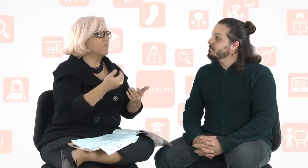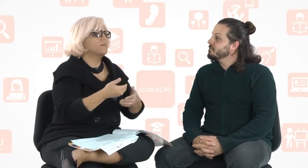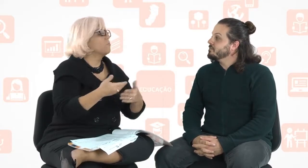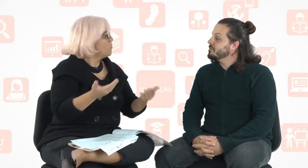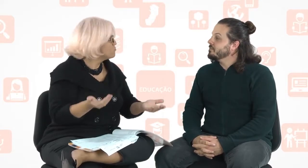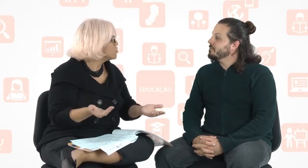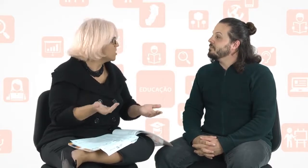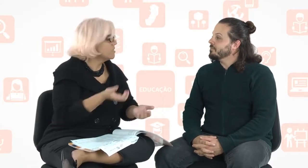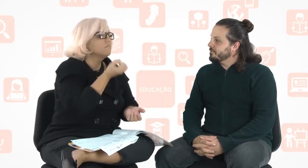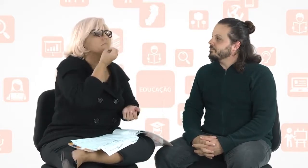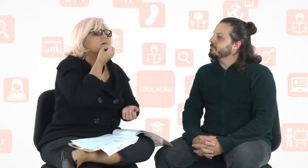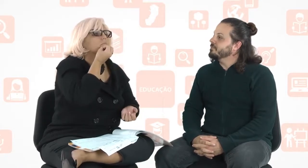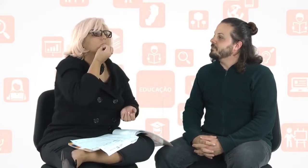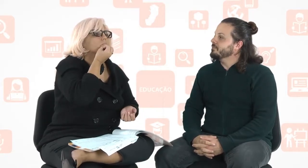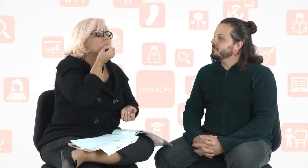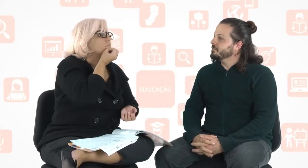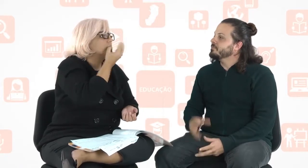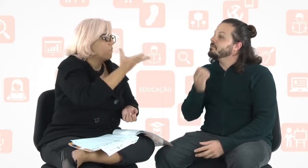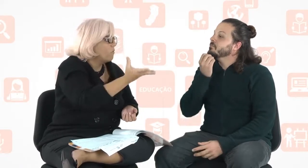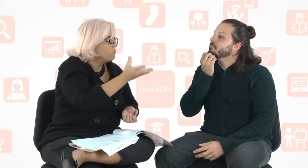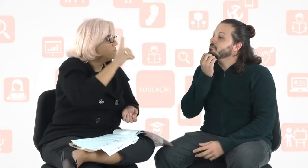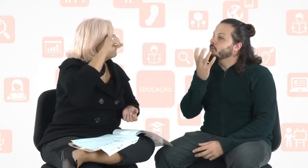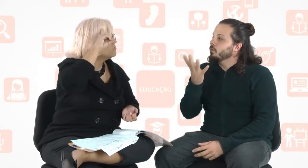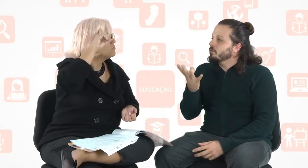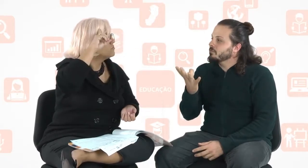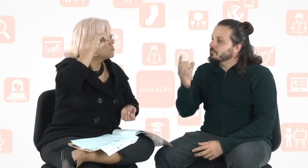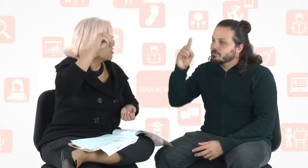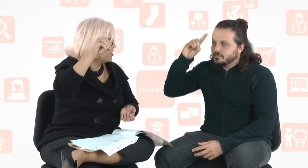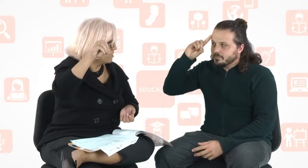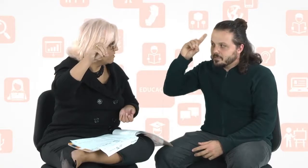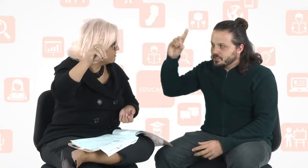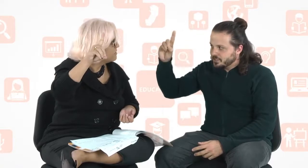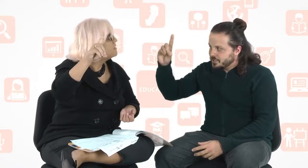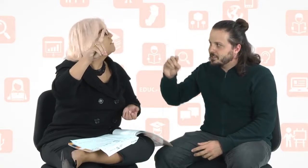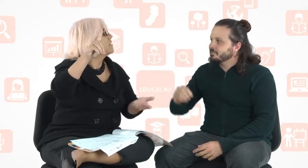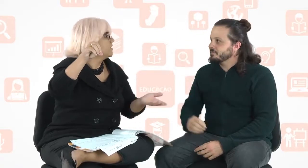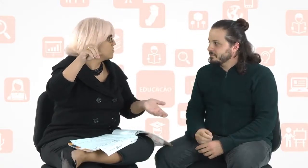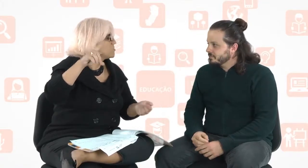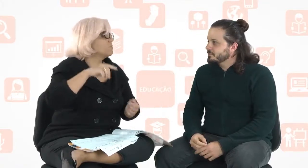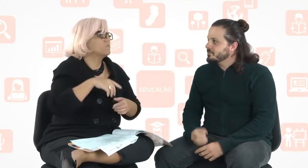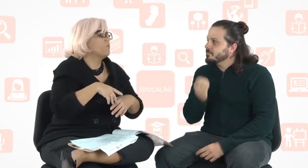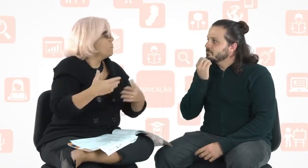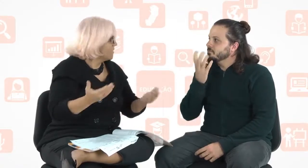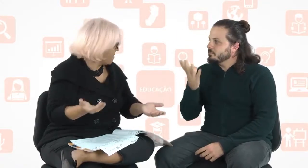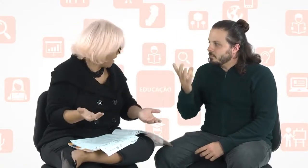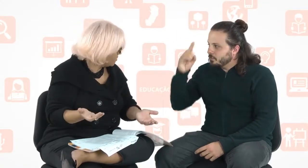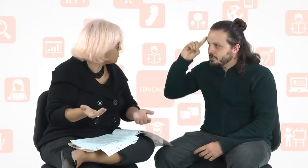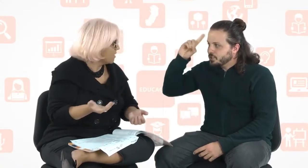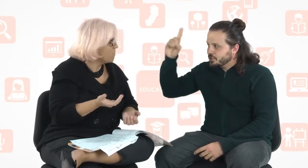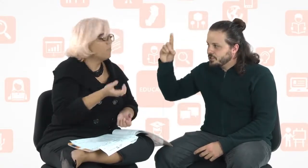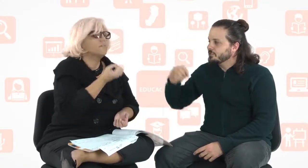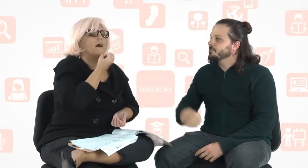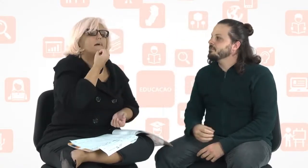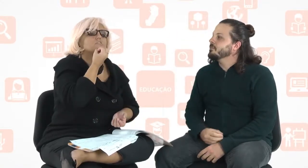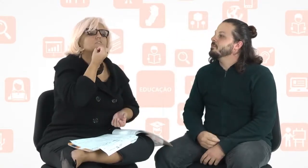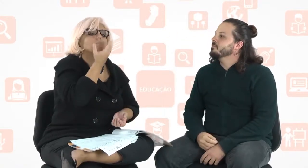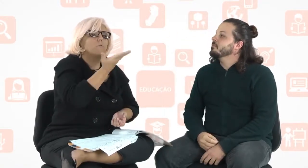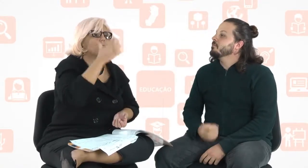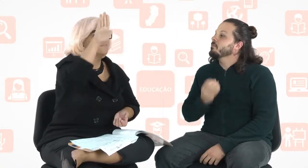por exemplo, um bom dia, né? Bom dia, isso, se for uma boa tarde, né? Uma boa tarde, boa